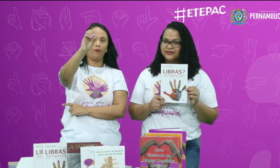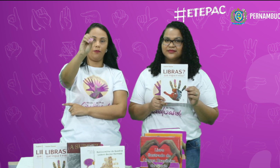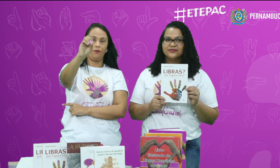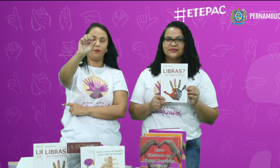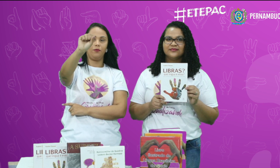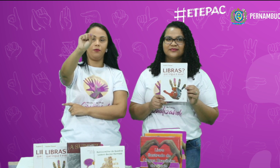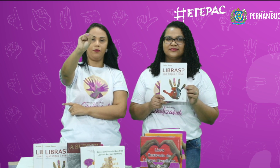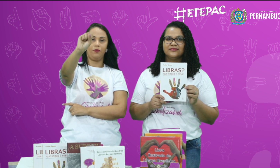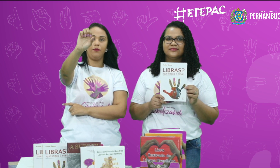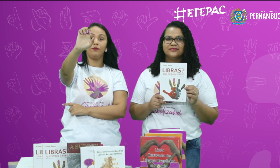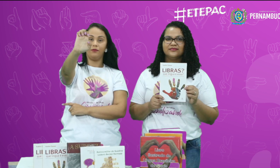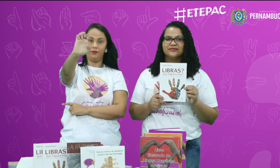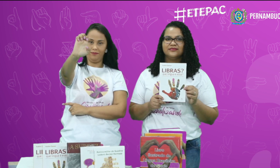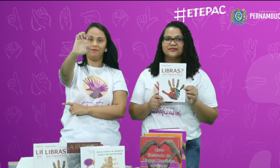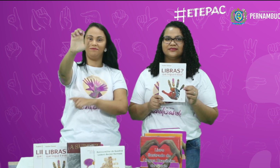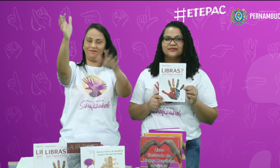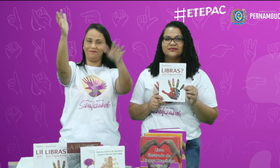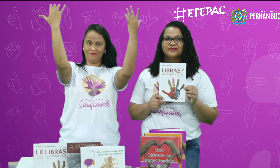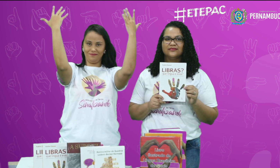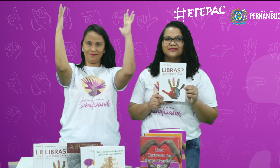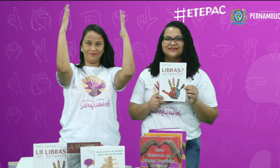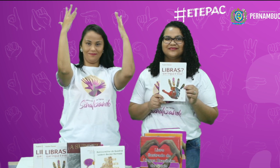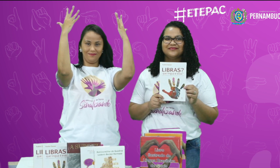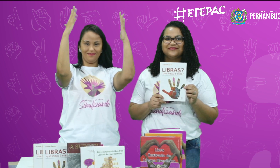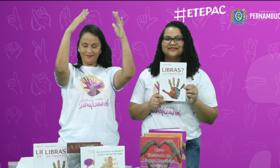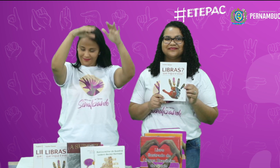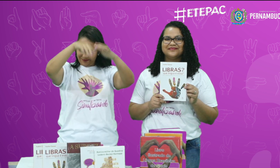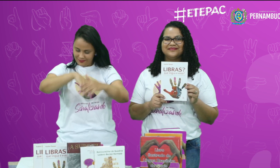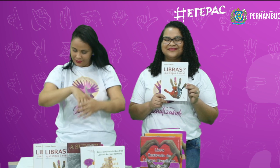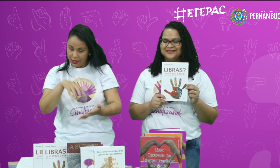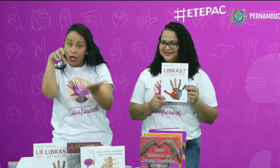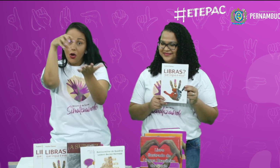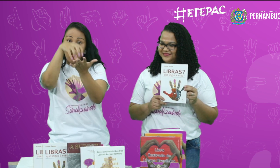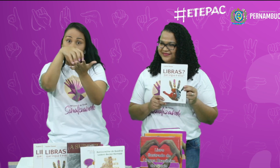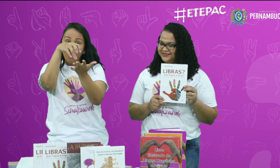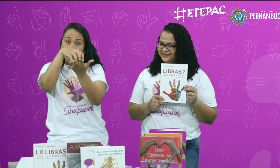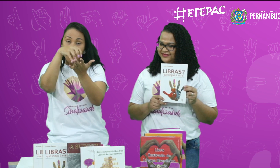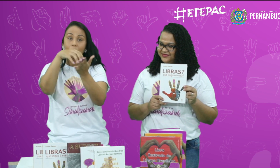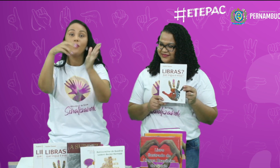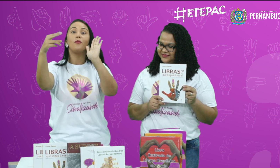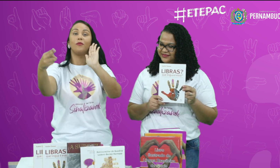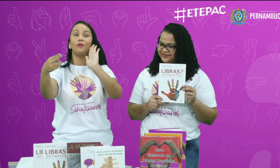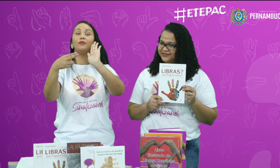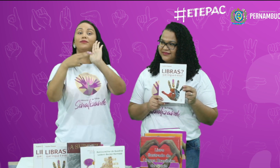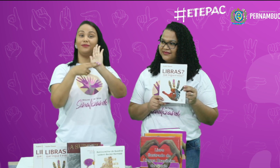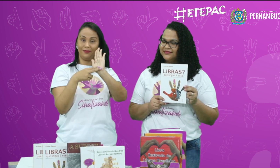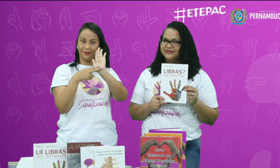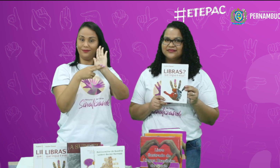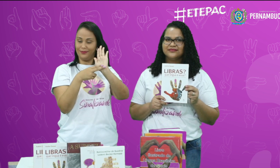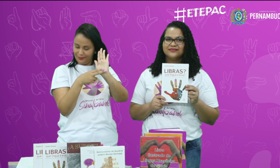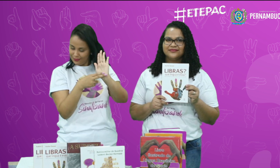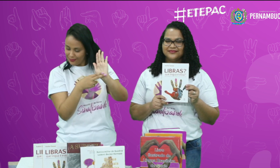Cristiano José, parabéns. Cristiano José, parabéns, Cristiano José. Vamos ver o polo. Soares Dutra,